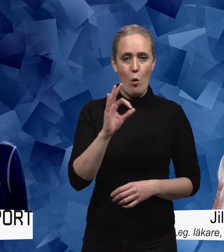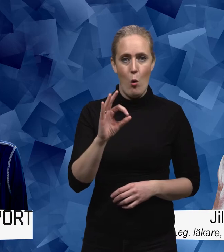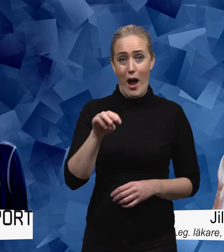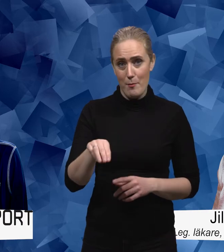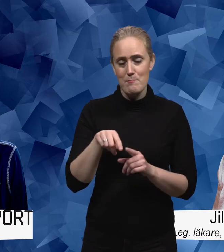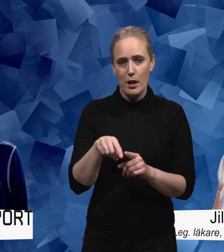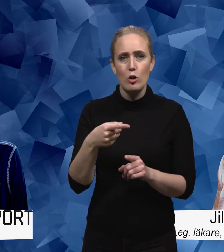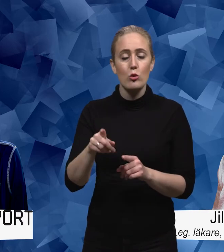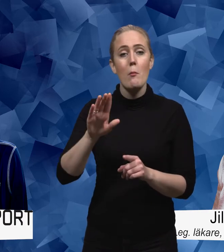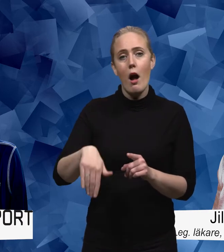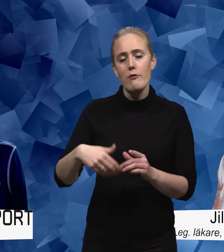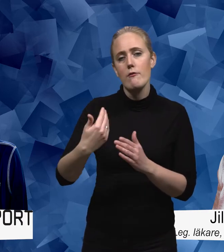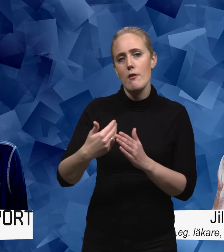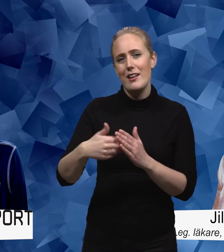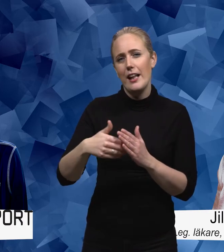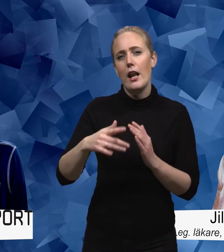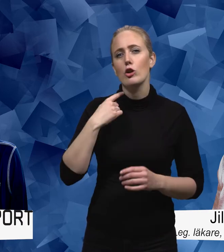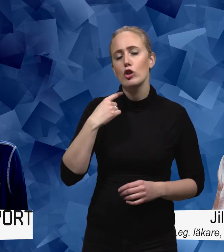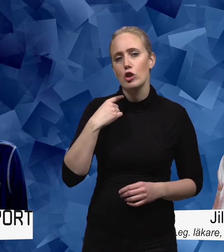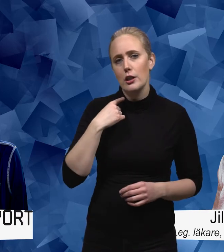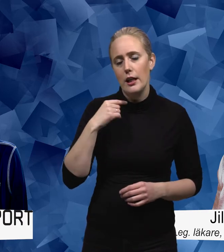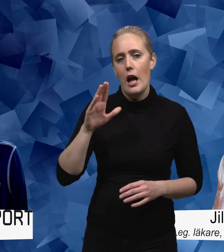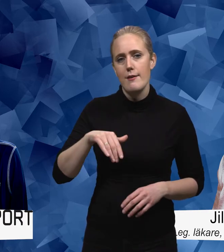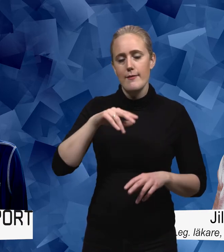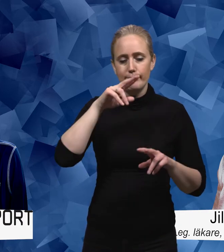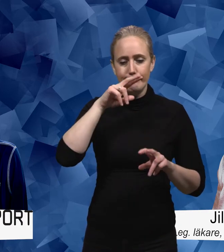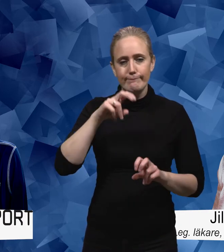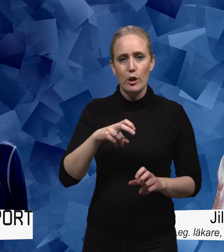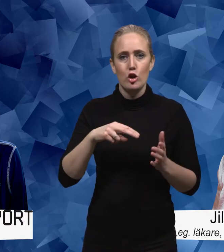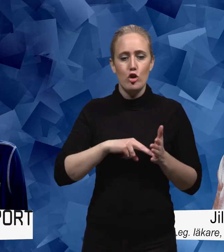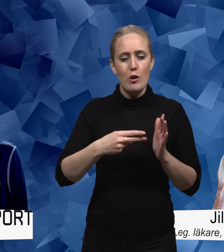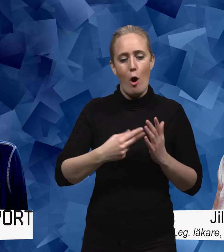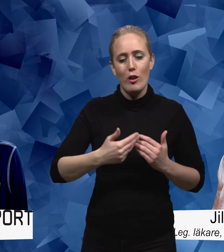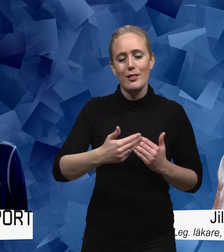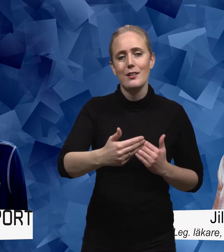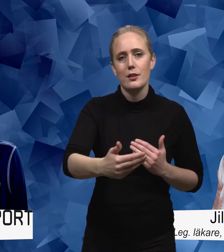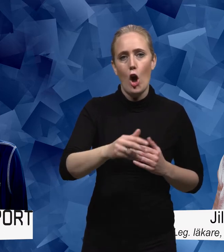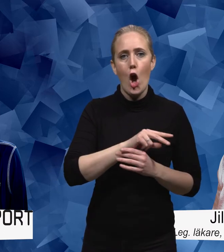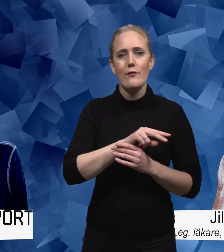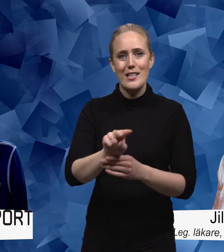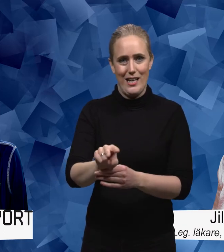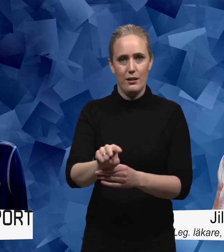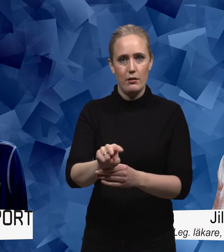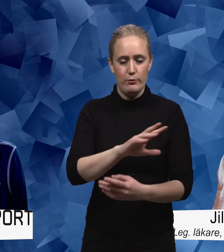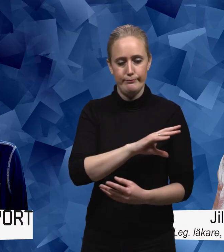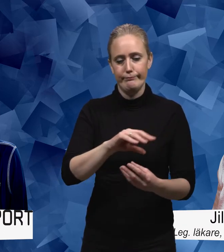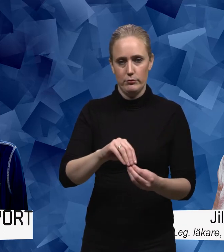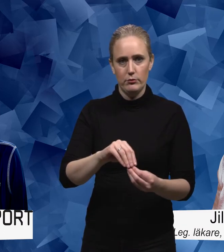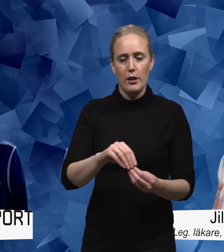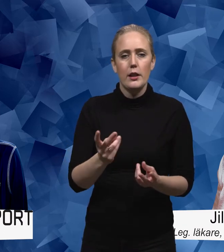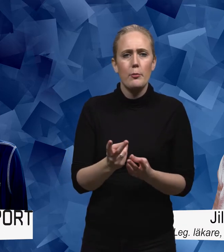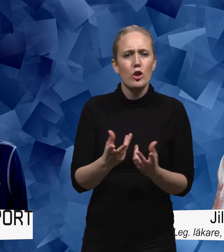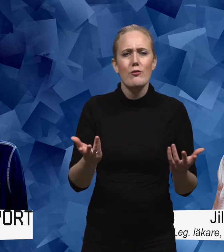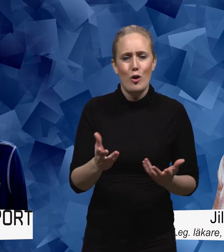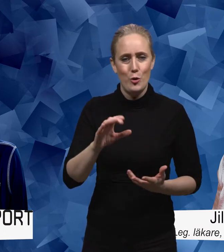redan i augusti i år. Och då gjorde de någonting som man kallar för en systematisk översikt. Och det är kort och gott